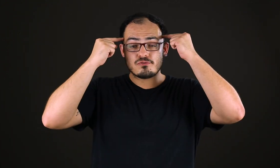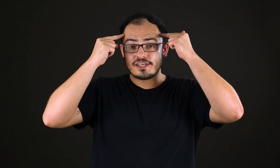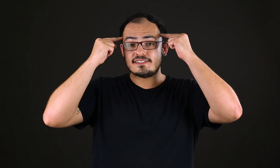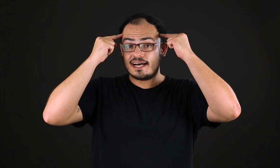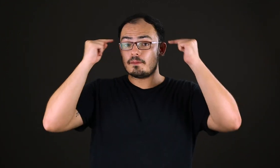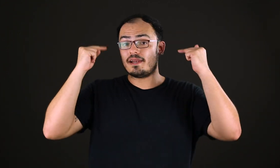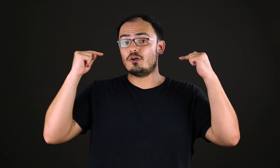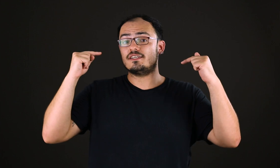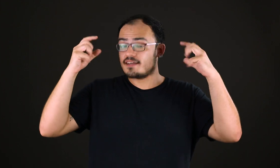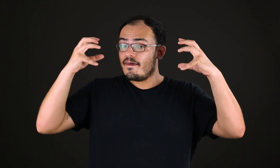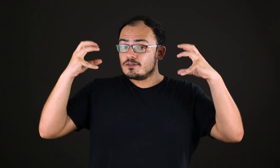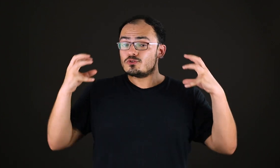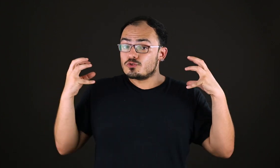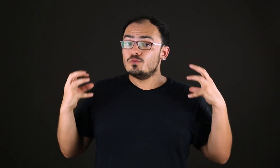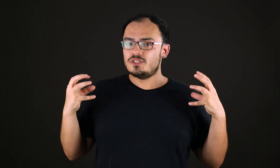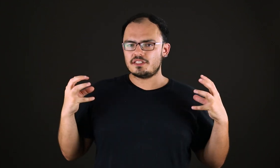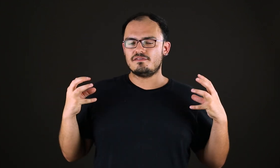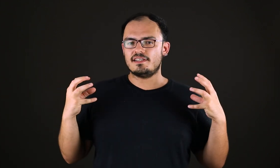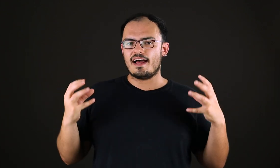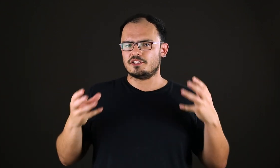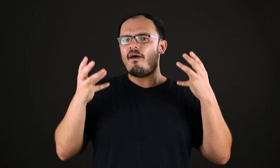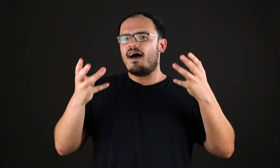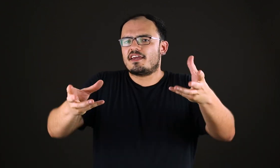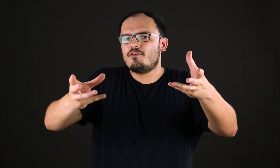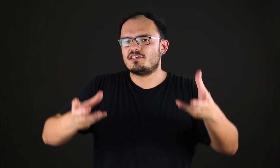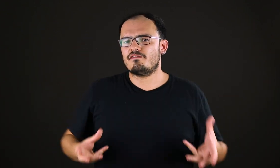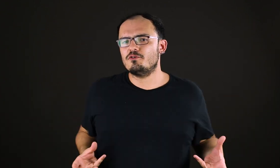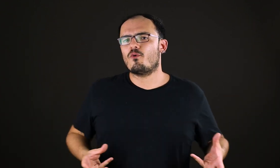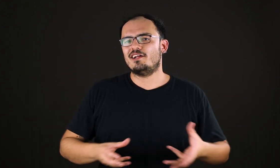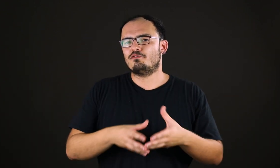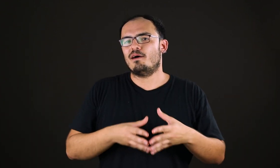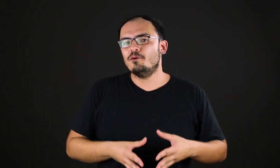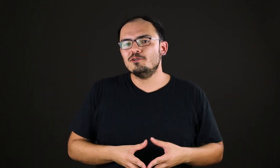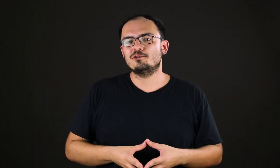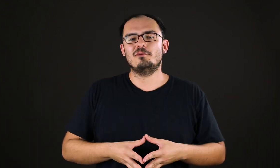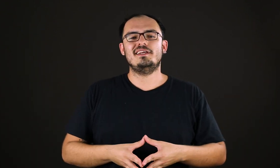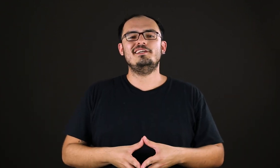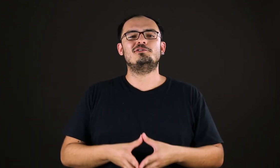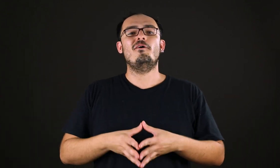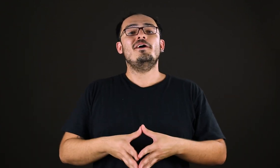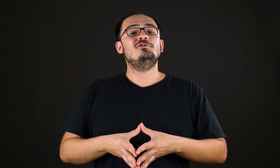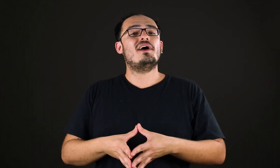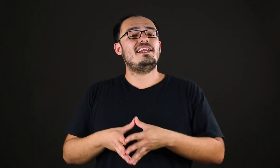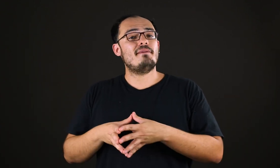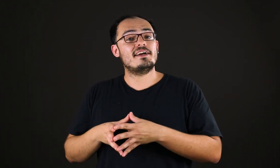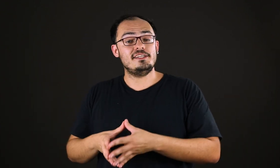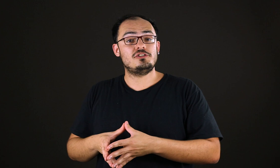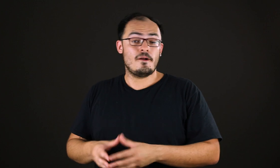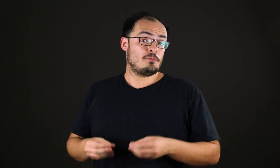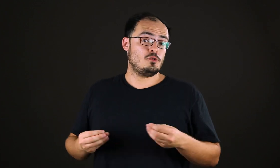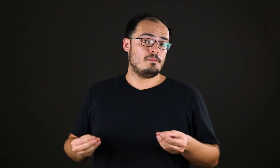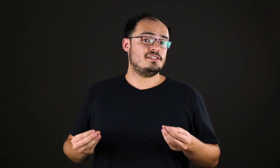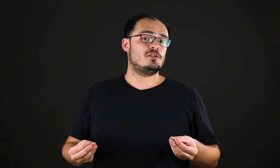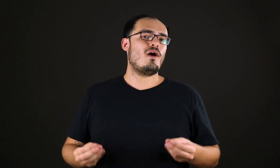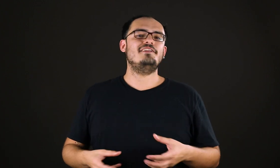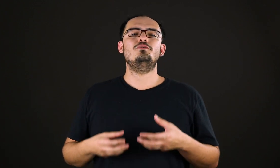influenciada pela nossa subjetividade. Aqui você está vendo um quadro famoso sobre isso do René Magritte. O nome desse quadro